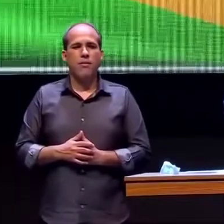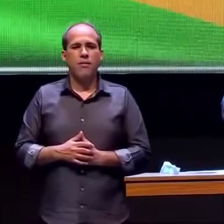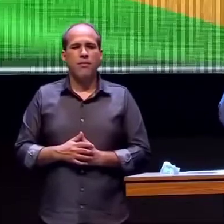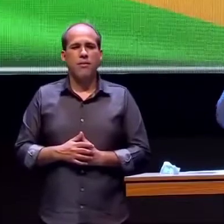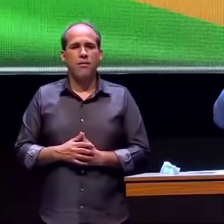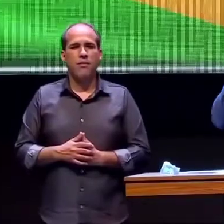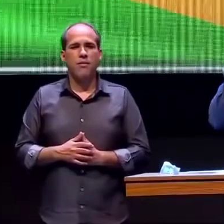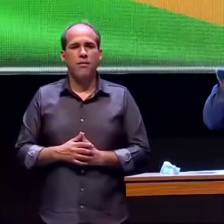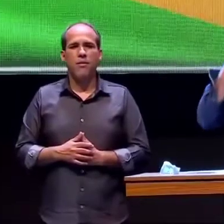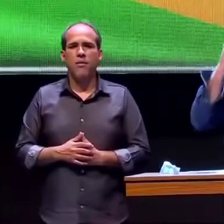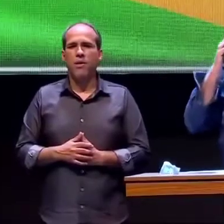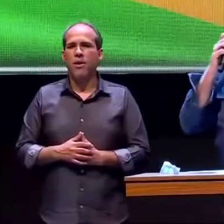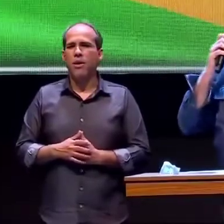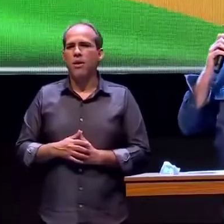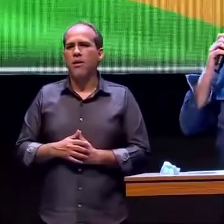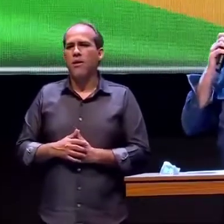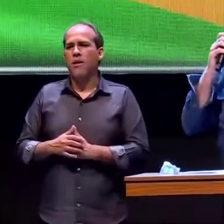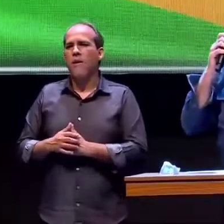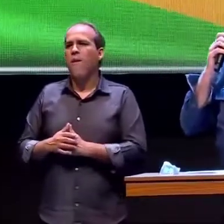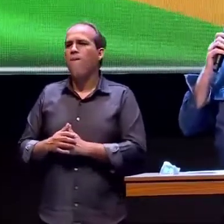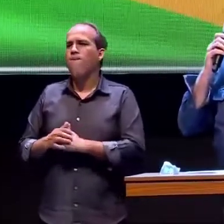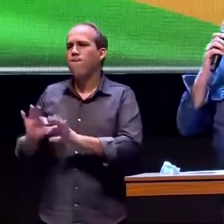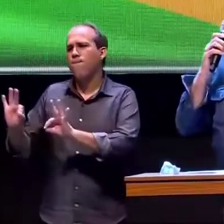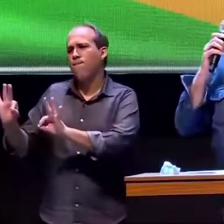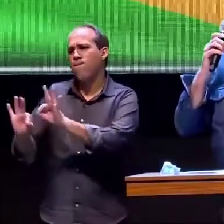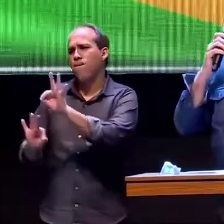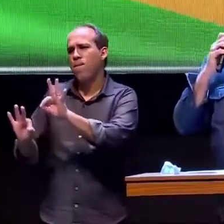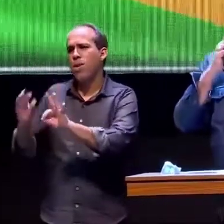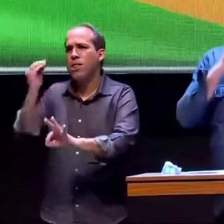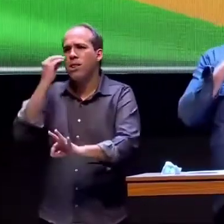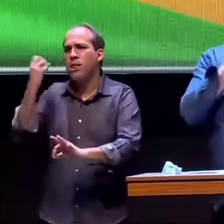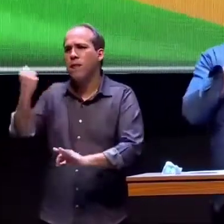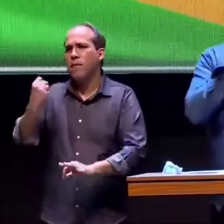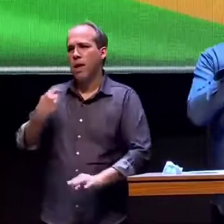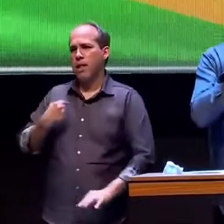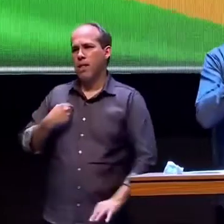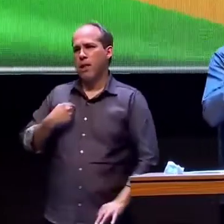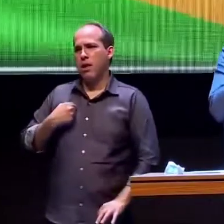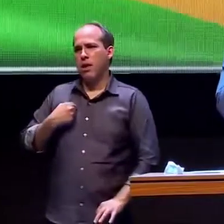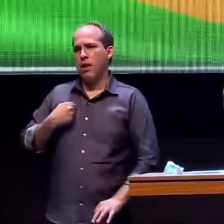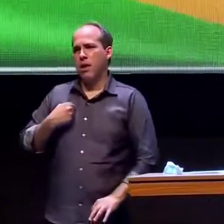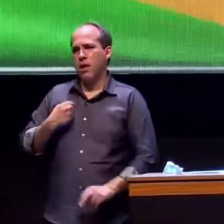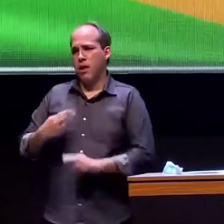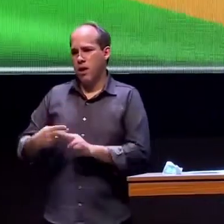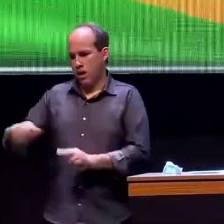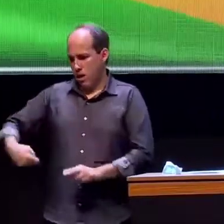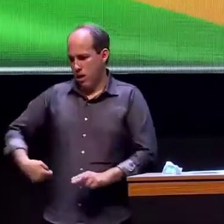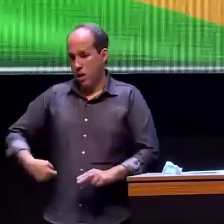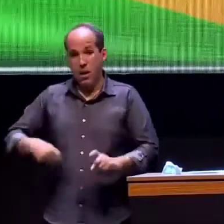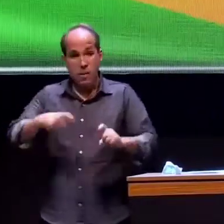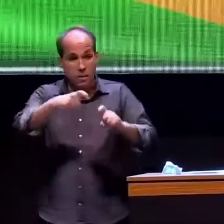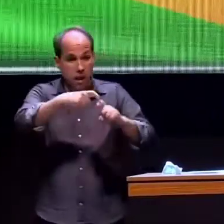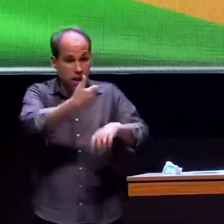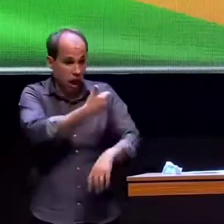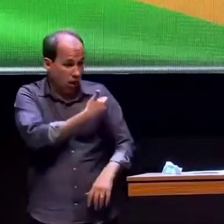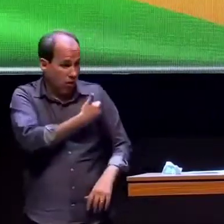uma tentativa de homicídio que segundo os médicos só não morri por milagre